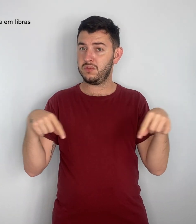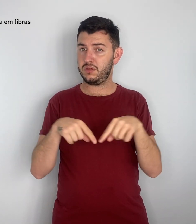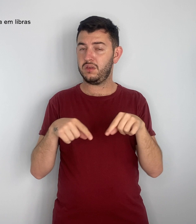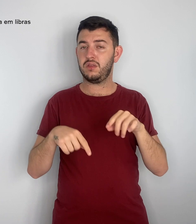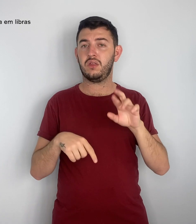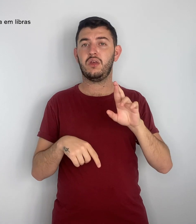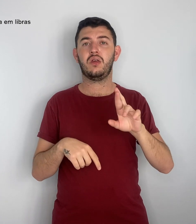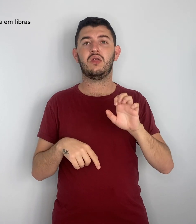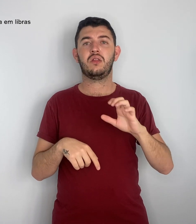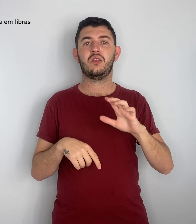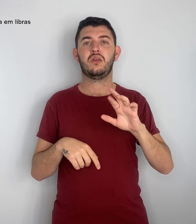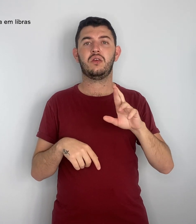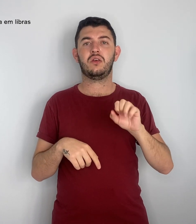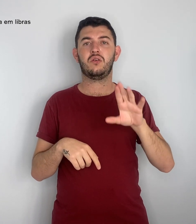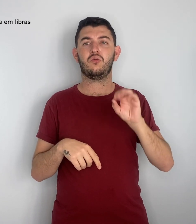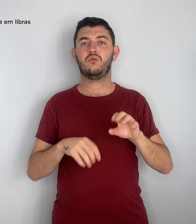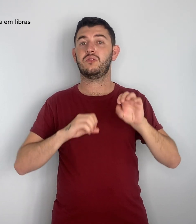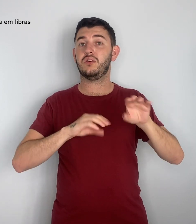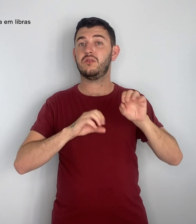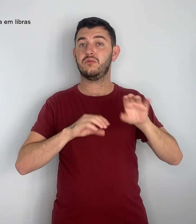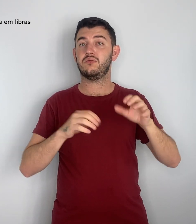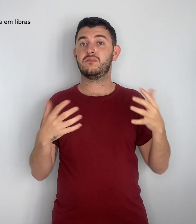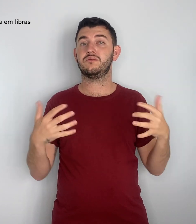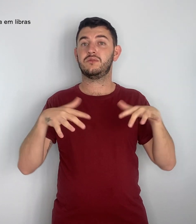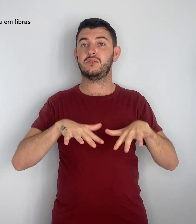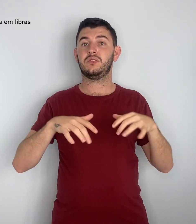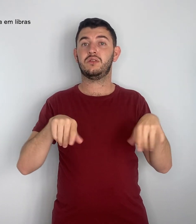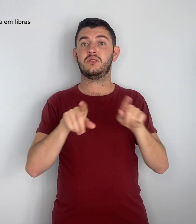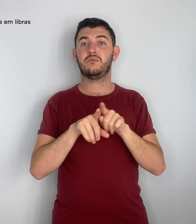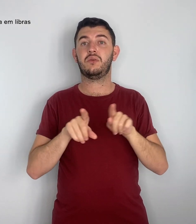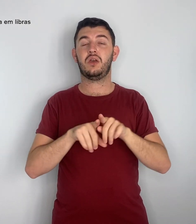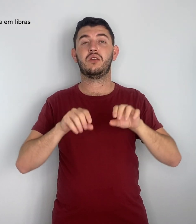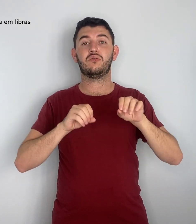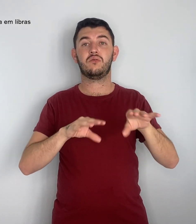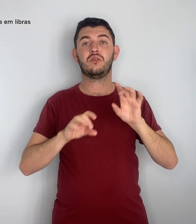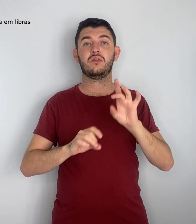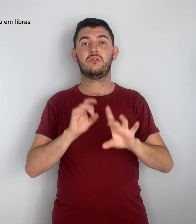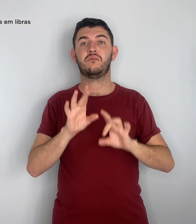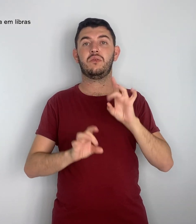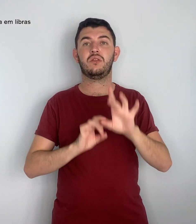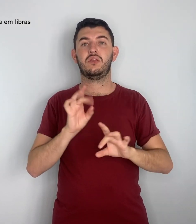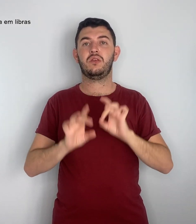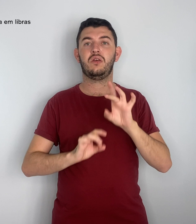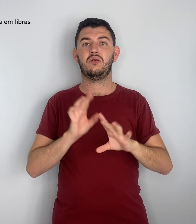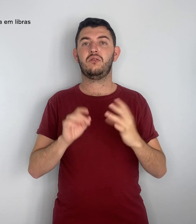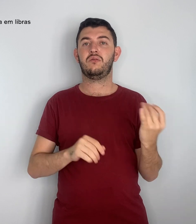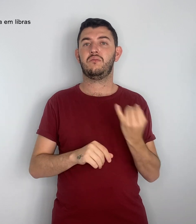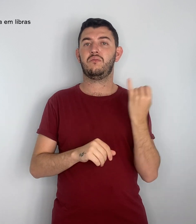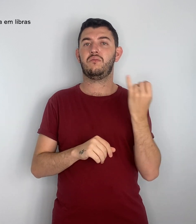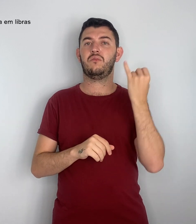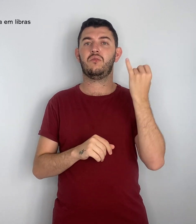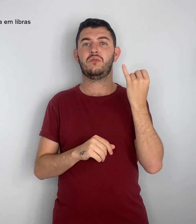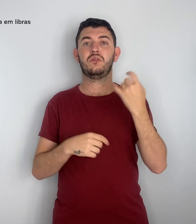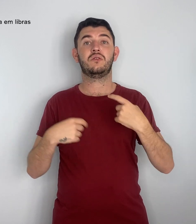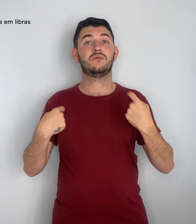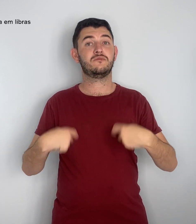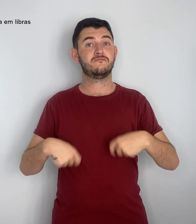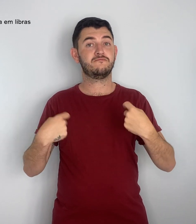a educação inclusiva e a educação especial são muito importantes e precisam da atenção